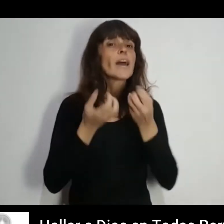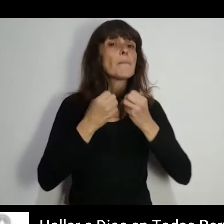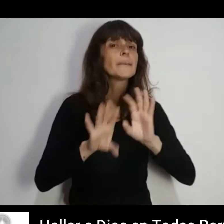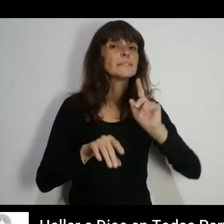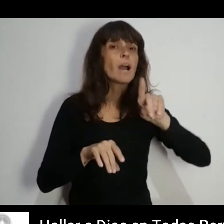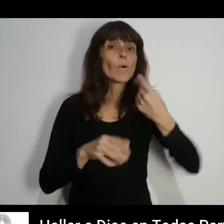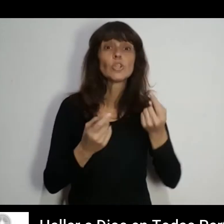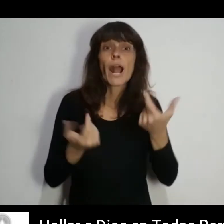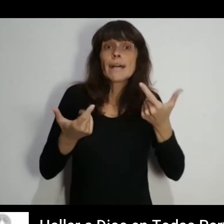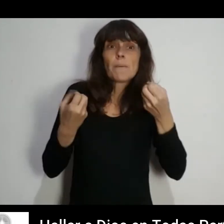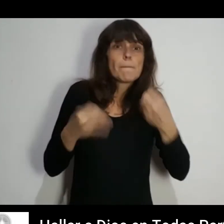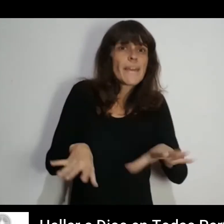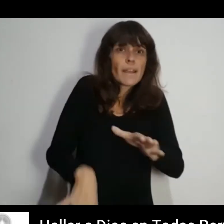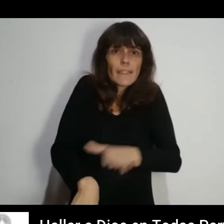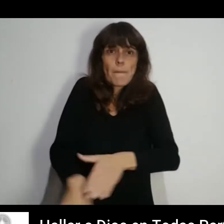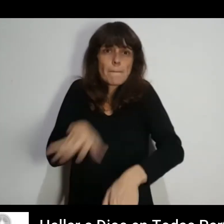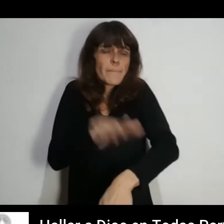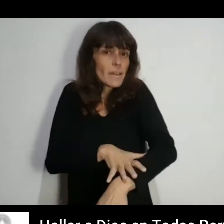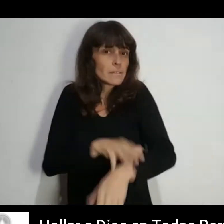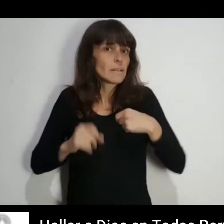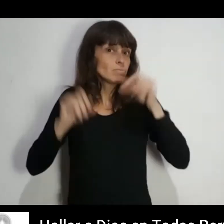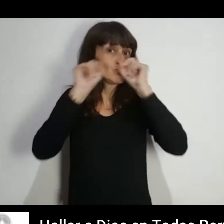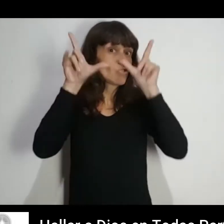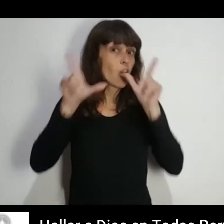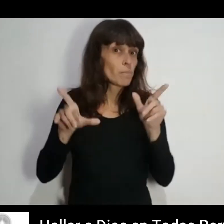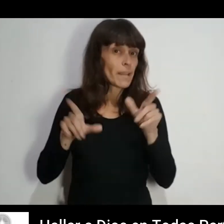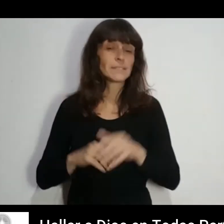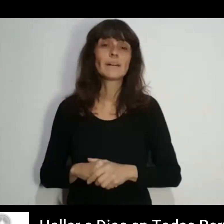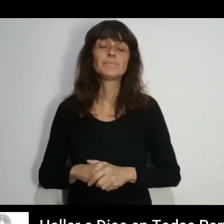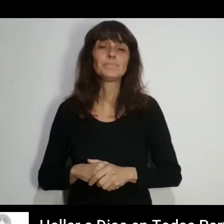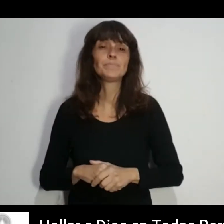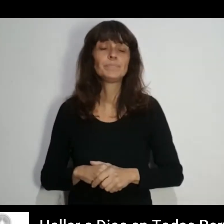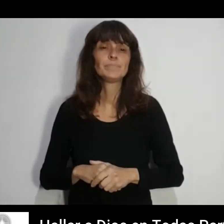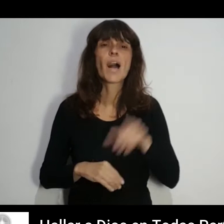Mi historia comienza cuando casi pierdo las piernas ¡Qué sorpresa!